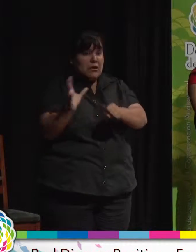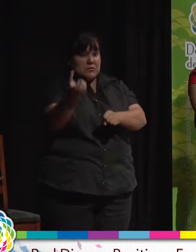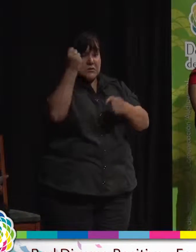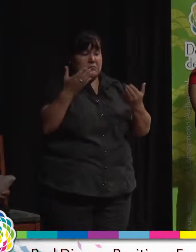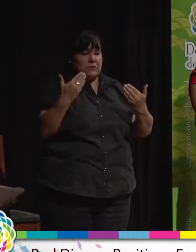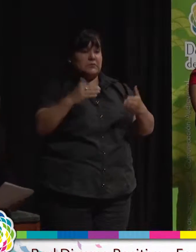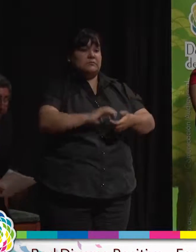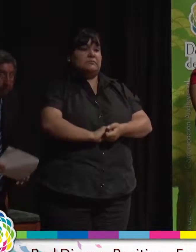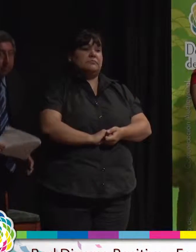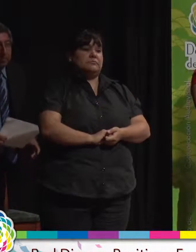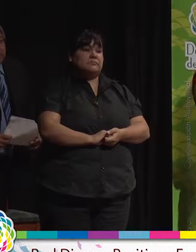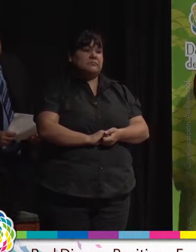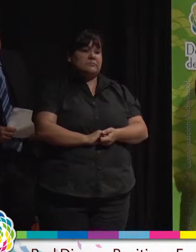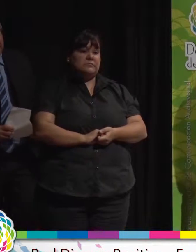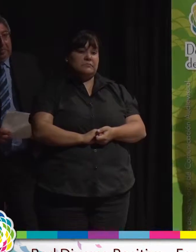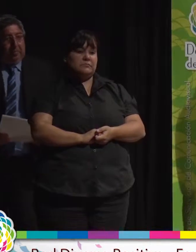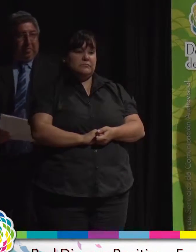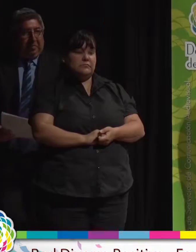Muchas gracias. Gracias.